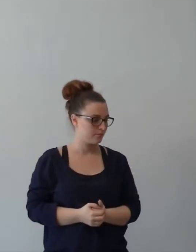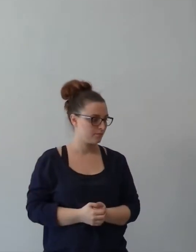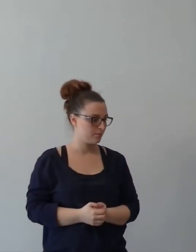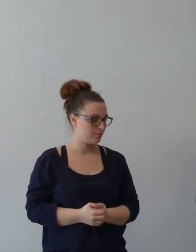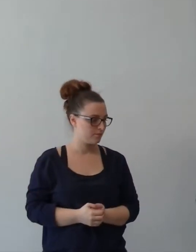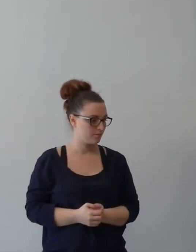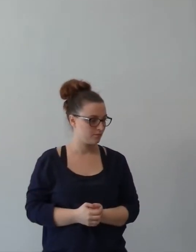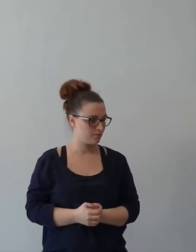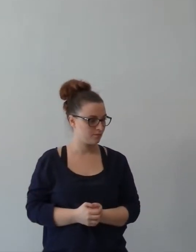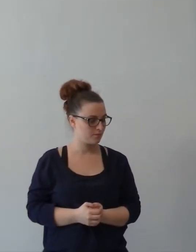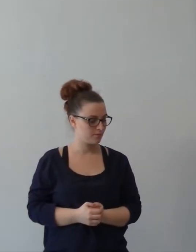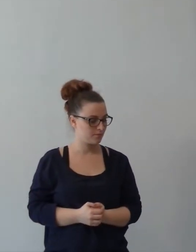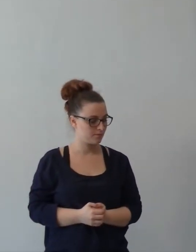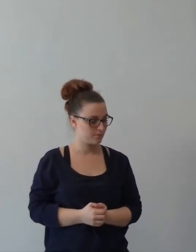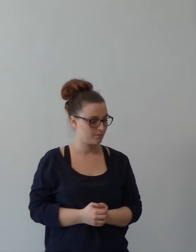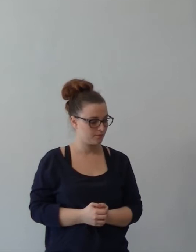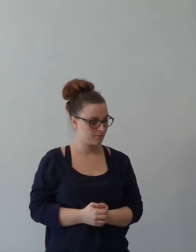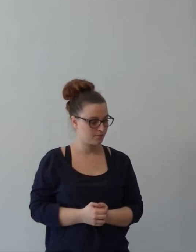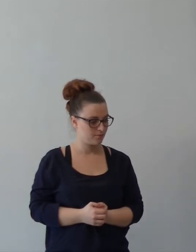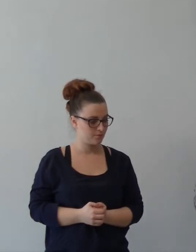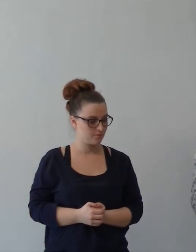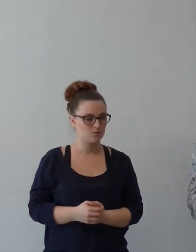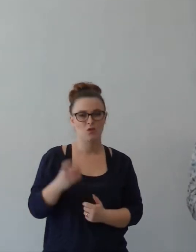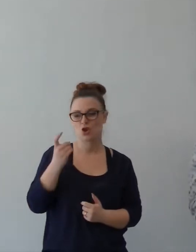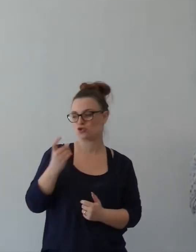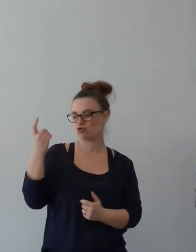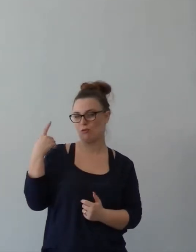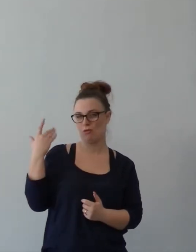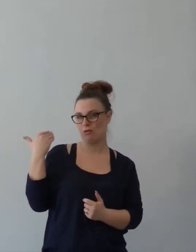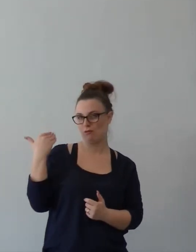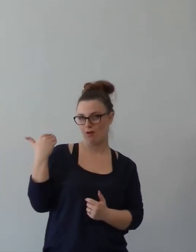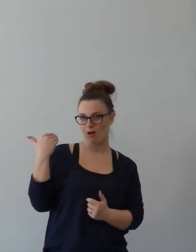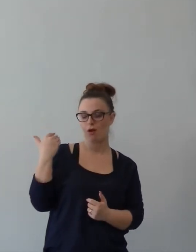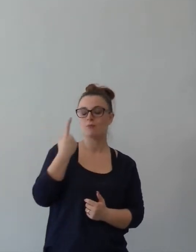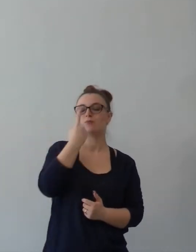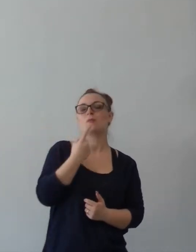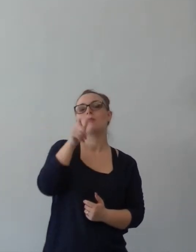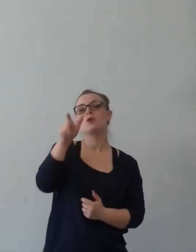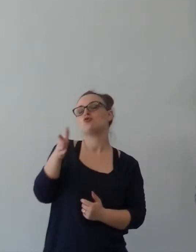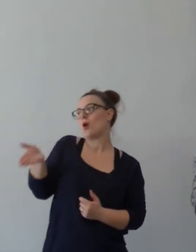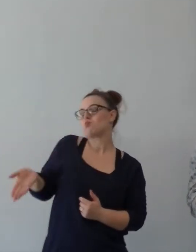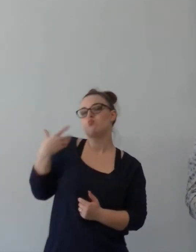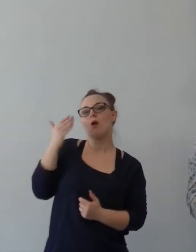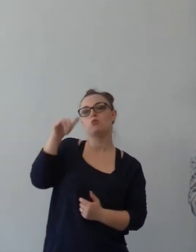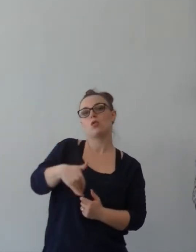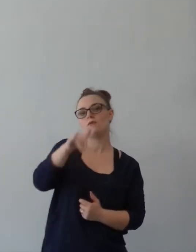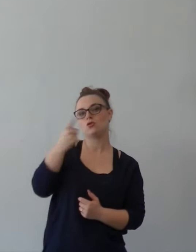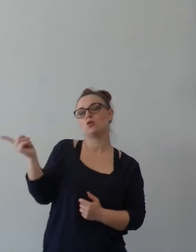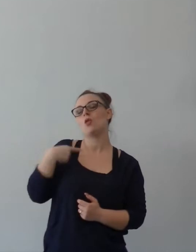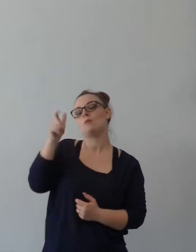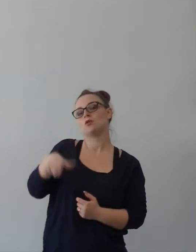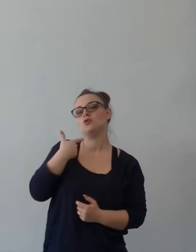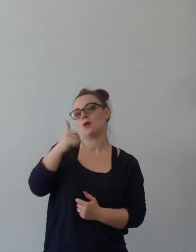Qualche giorno fa, due giorni fa, qua a Montefiascone c'è stata una persona che purtroppo si è portato la vita. Uno dei